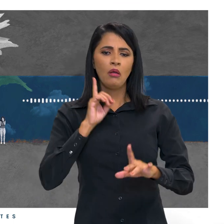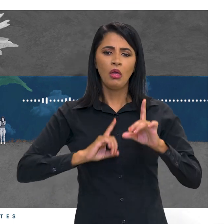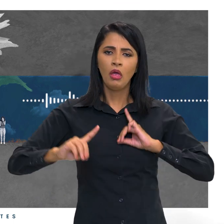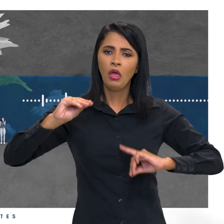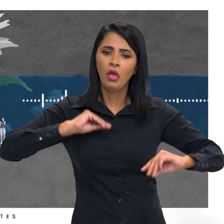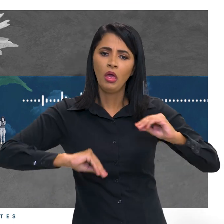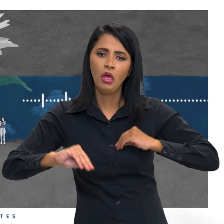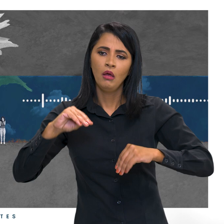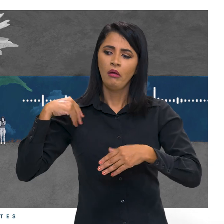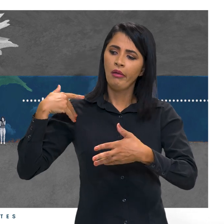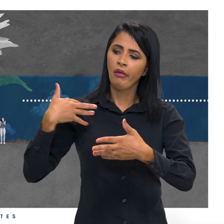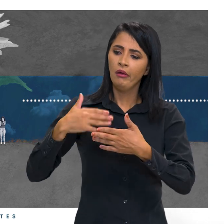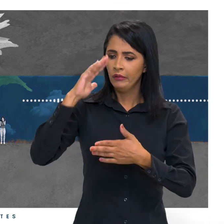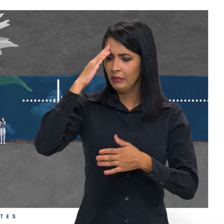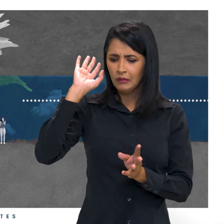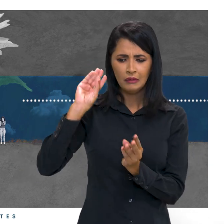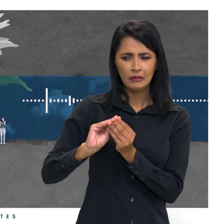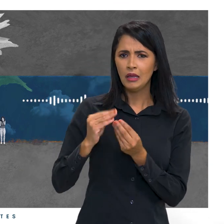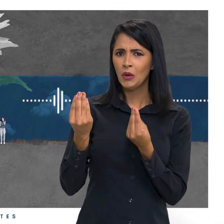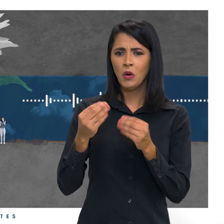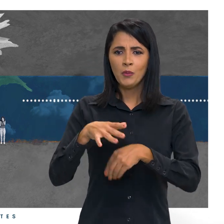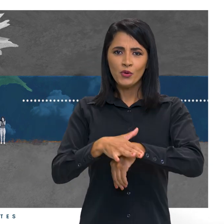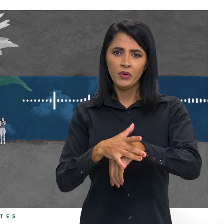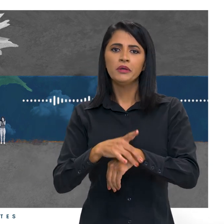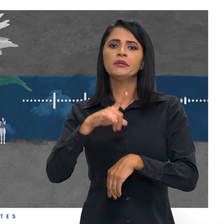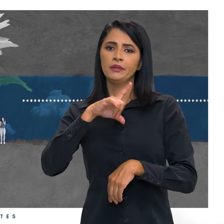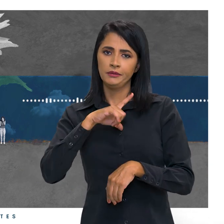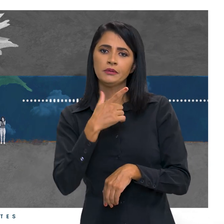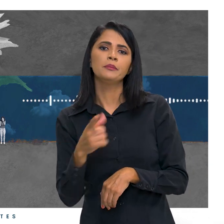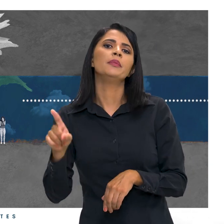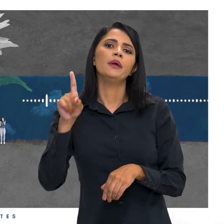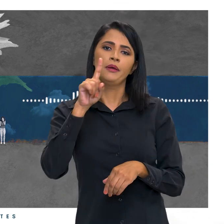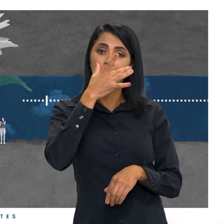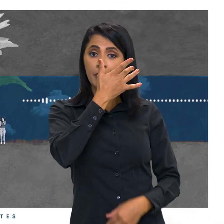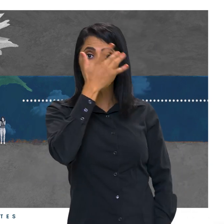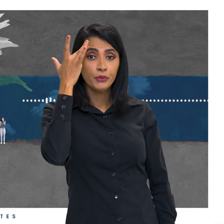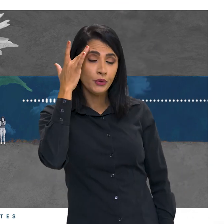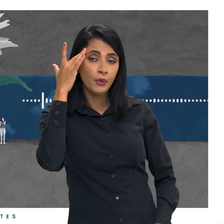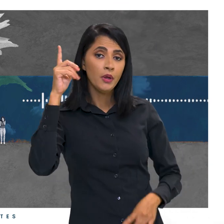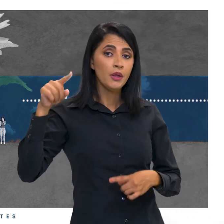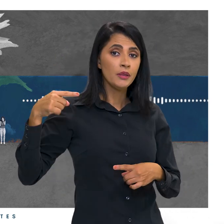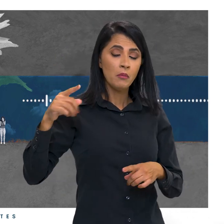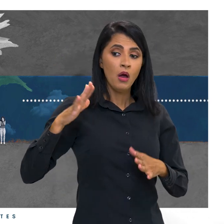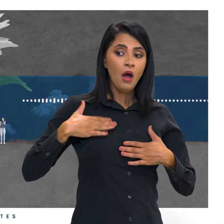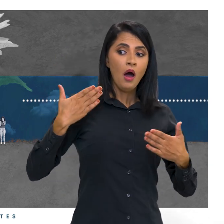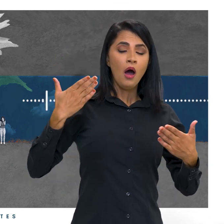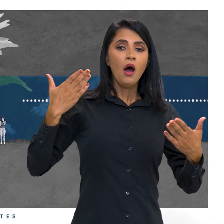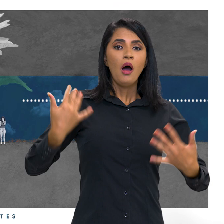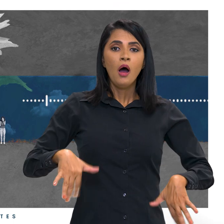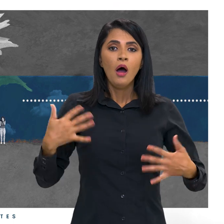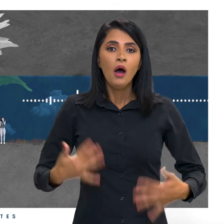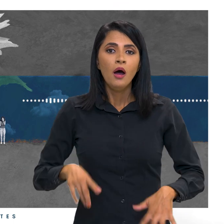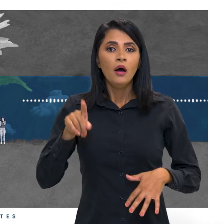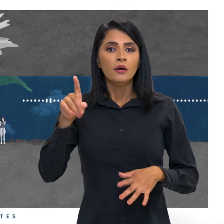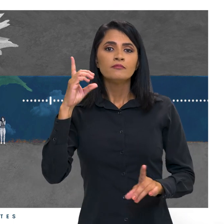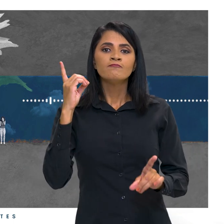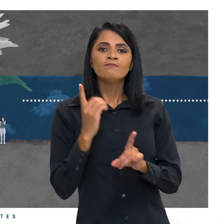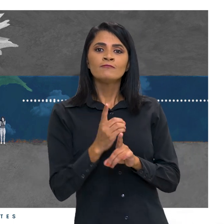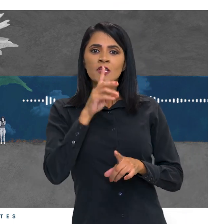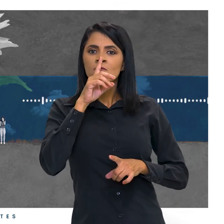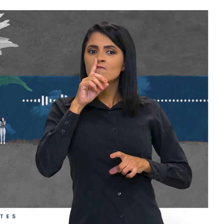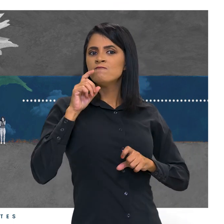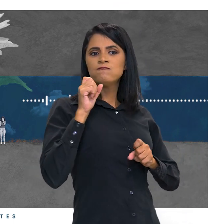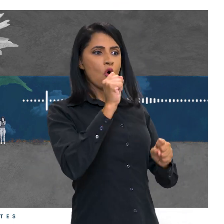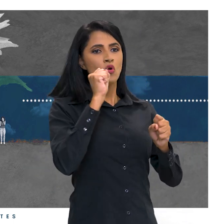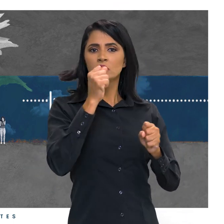que leva um tempo para entender o diagnóstico, e tem também aquelas pessoas que, depois do susto com o diagnóstico, encontram uma força quase